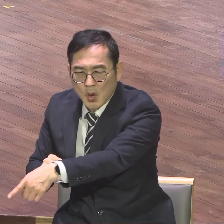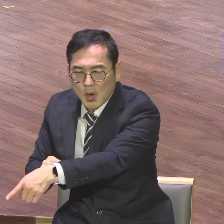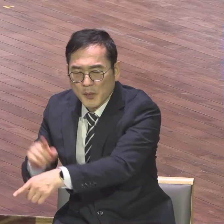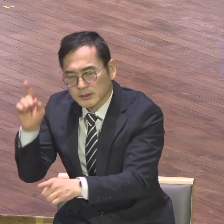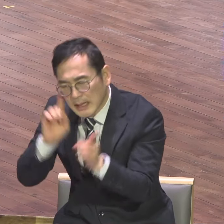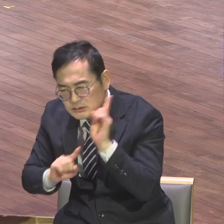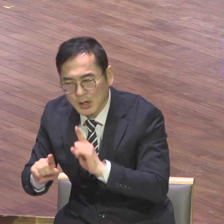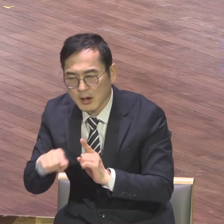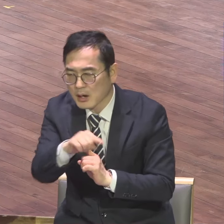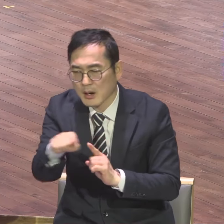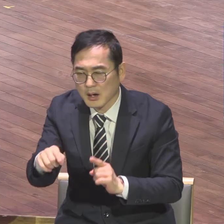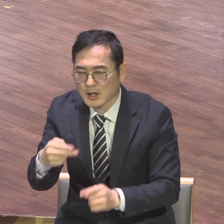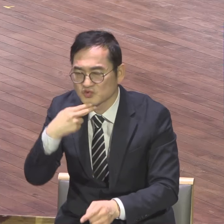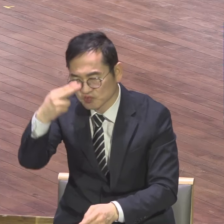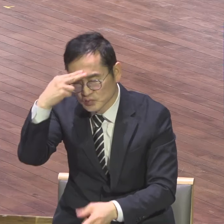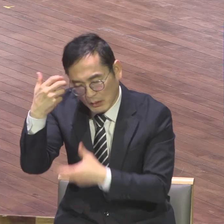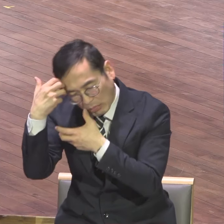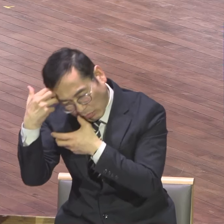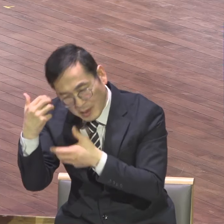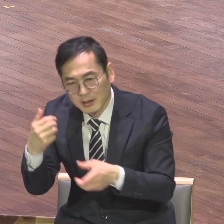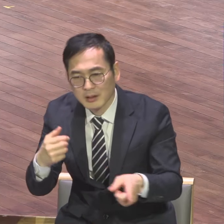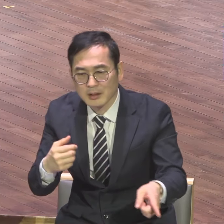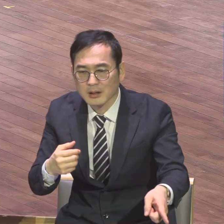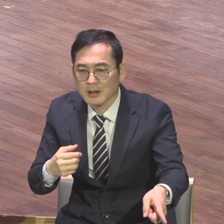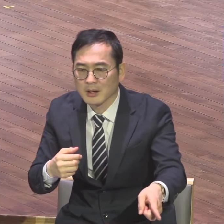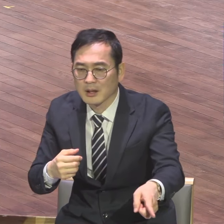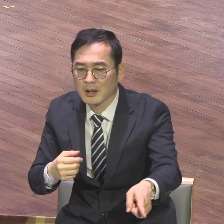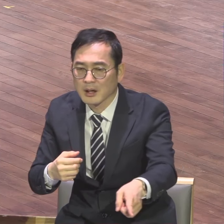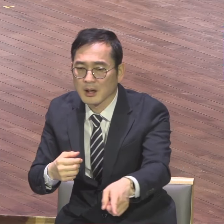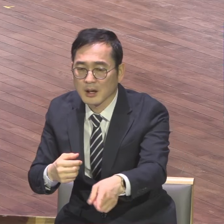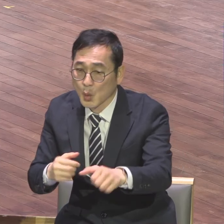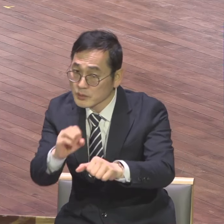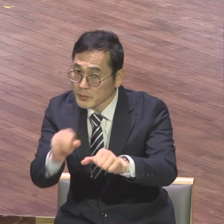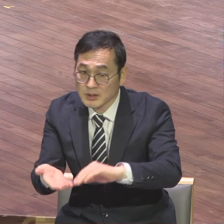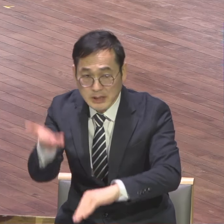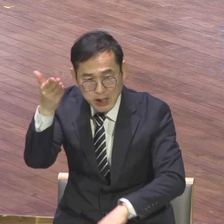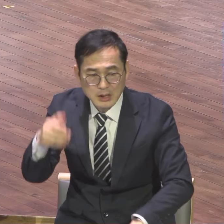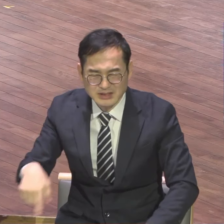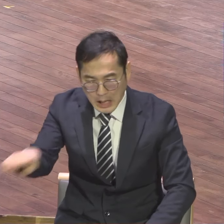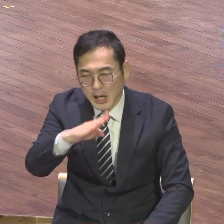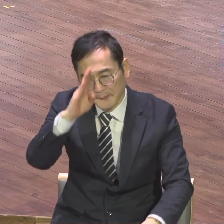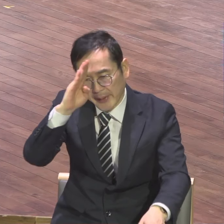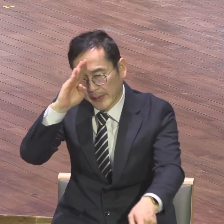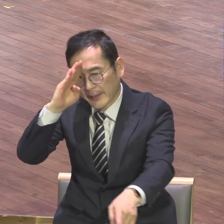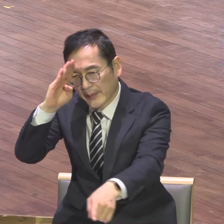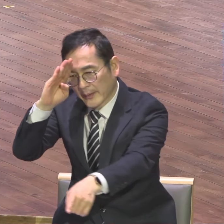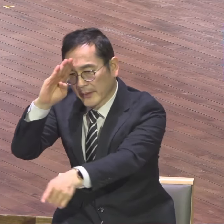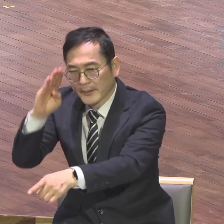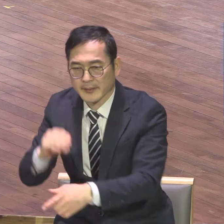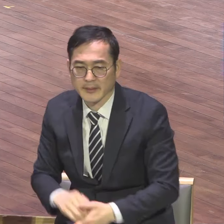알코올 중독 부터 해가지고 거의 50% 이상이다 못 죽어서 나온 거예요